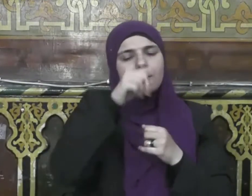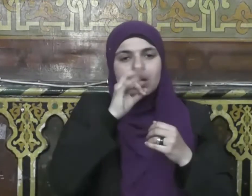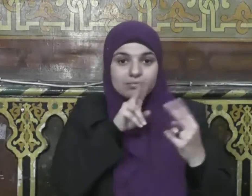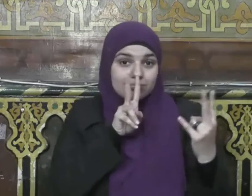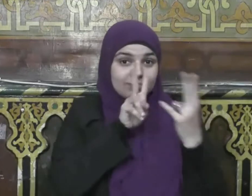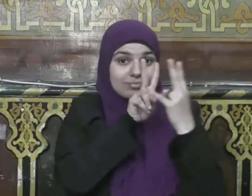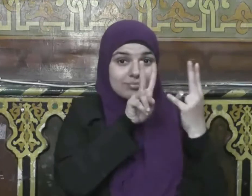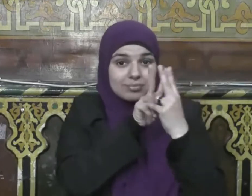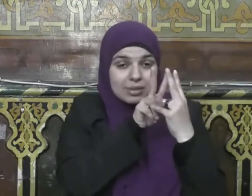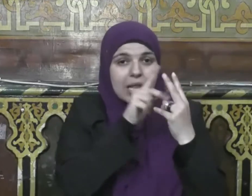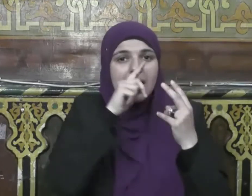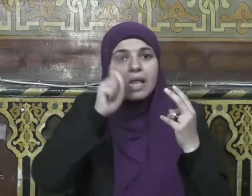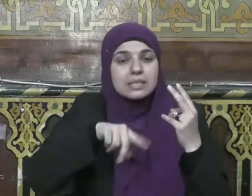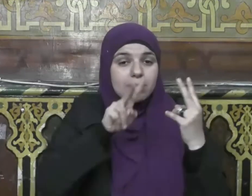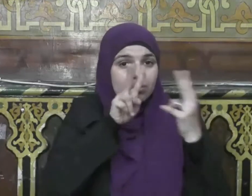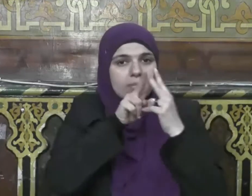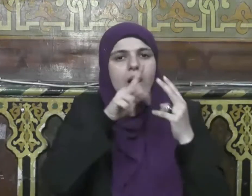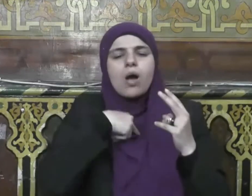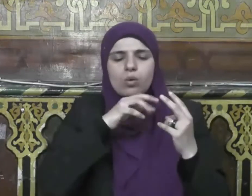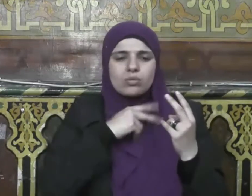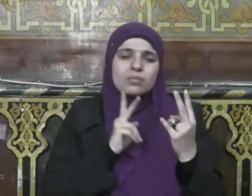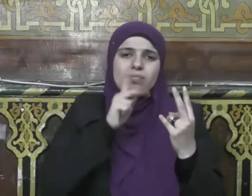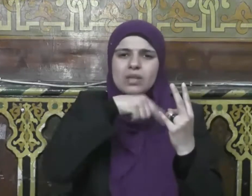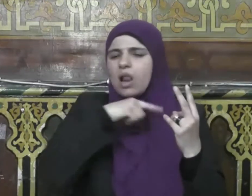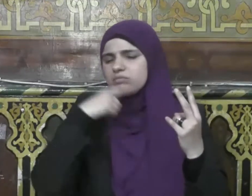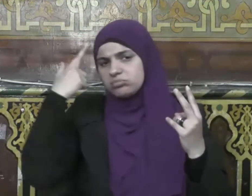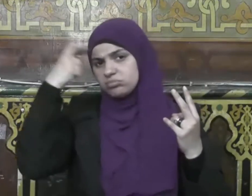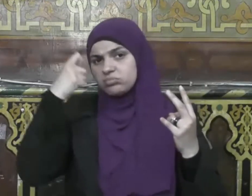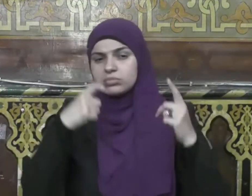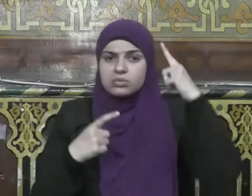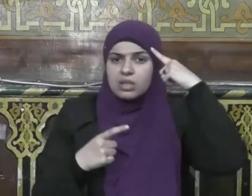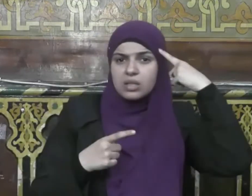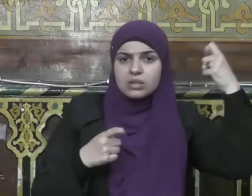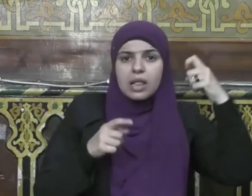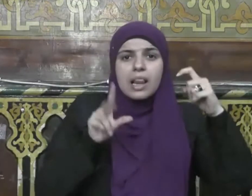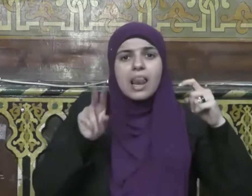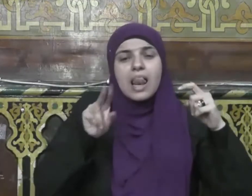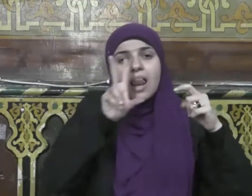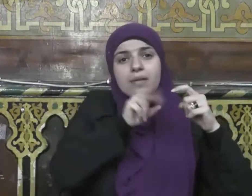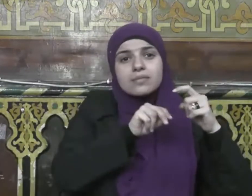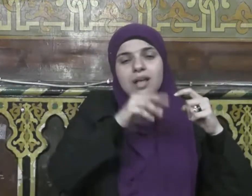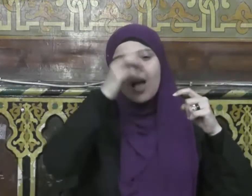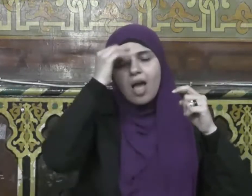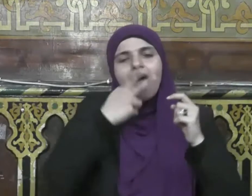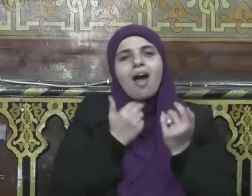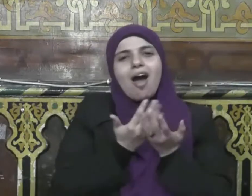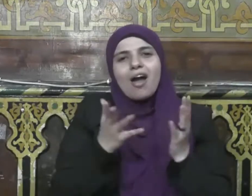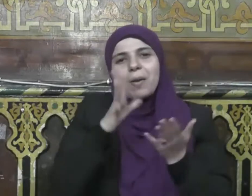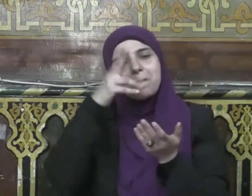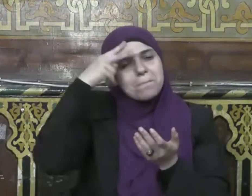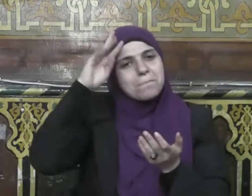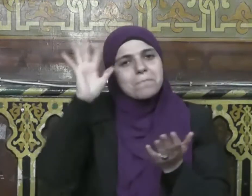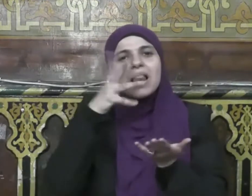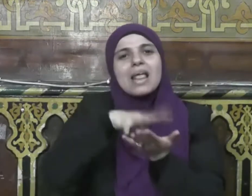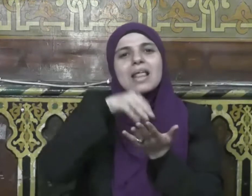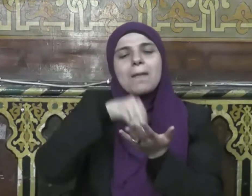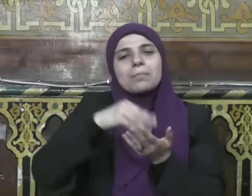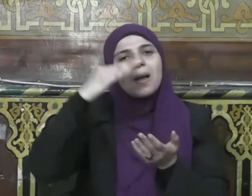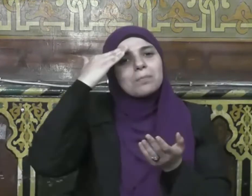هذا وخيرهما الذي يبدأ بالسلام وليس معنى ذلك أن يبدأ